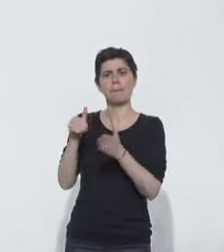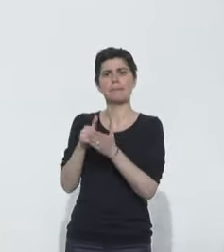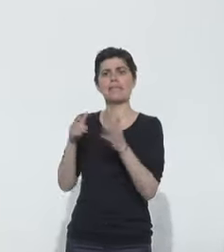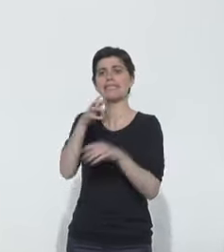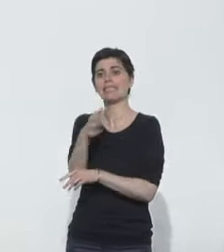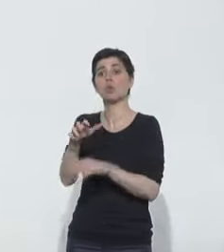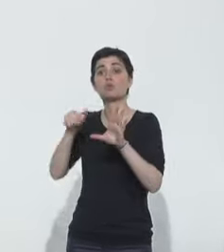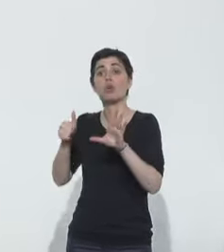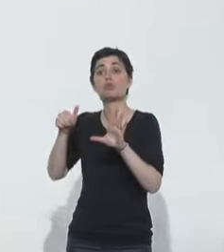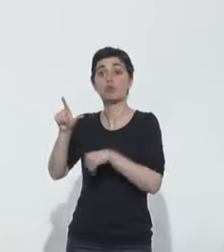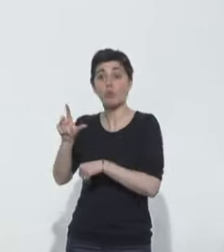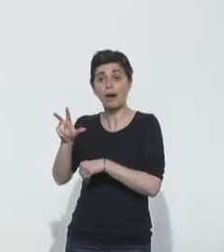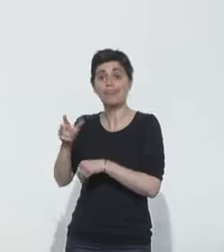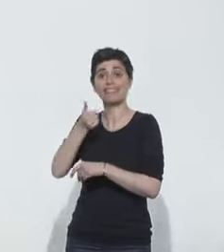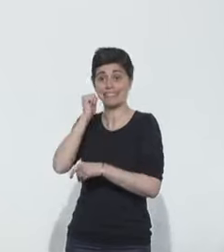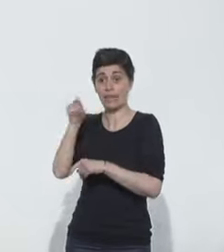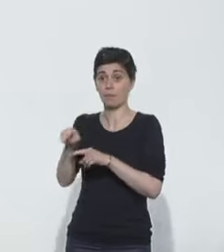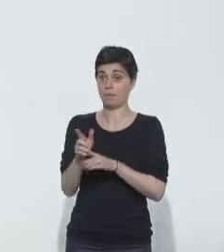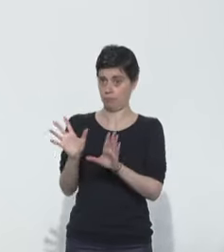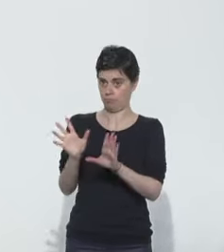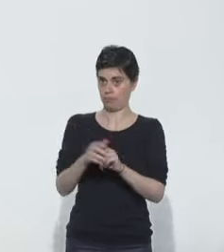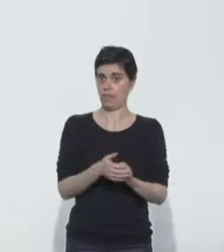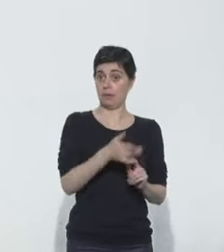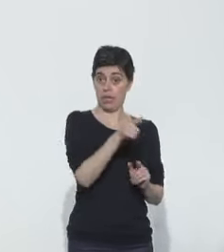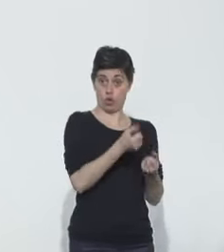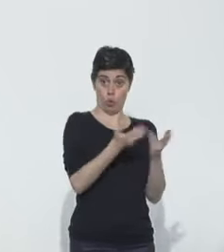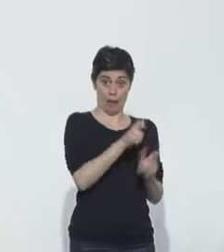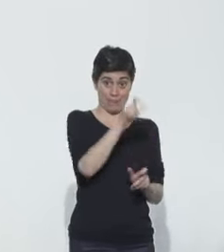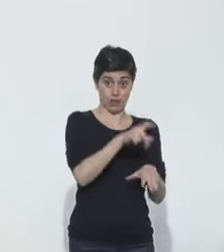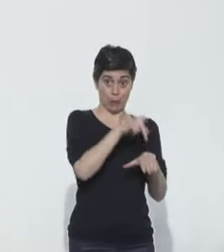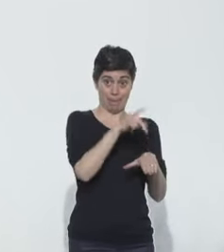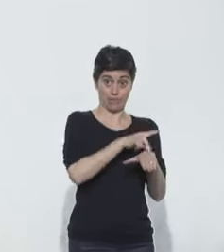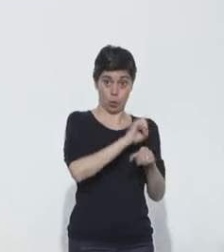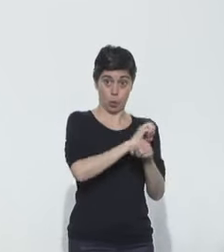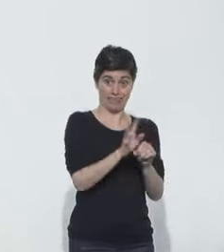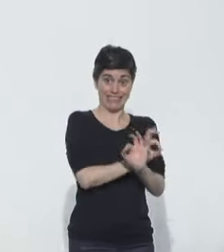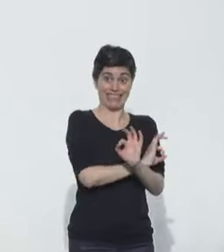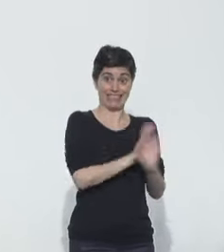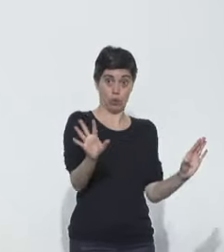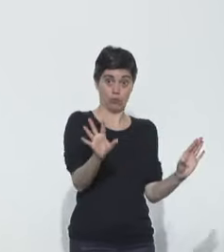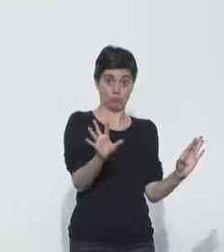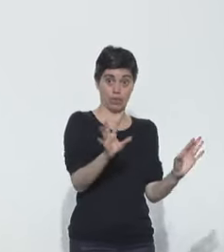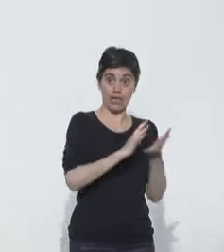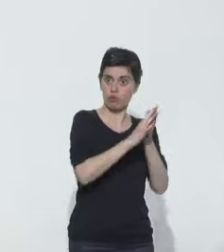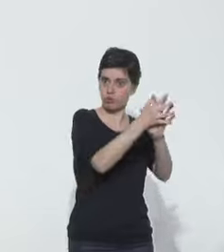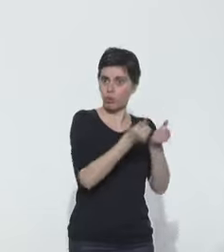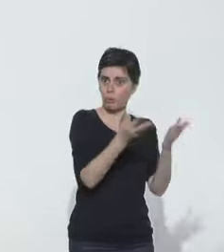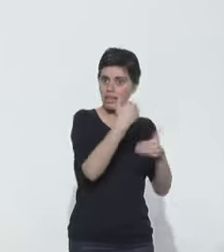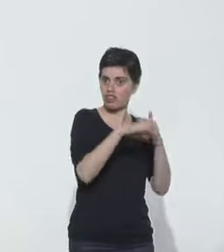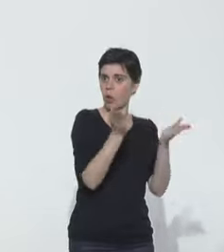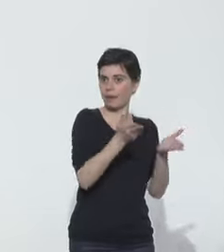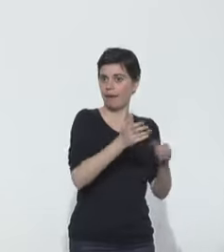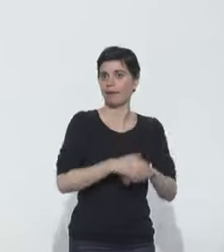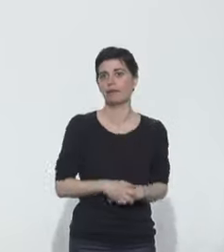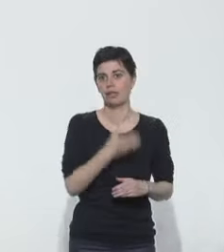Mais combien y a-t-il de patients en réanimation non Covid-19+, ? Quelle est l'évolution de ce nombre ? Alors, c'était une des grandes surprises du